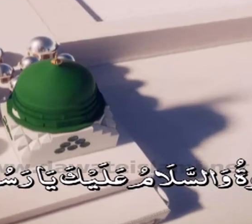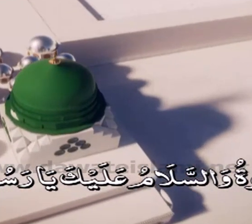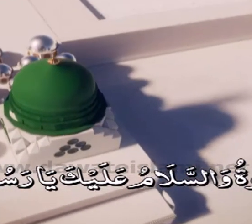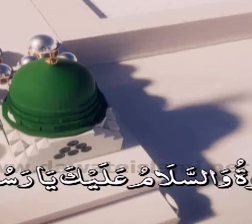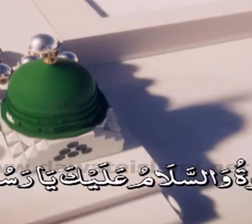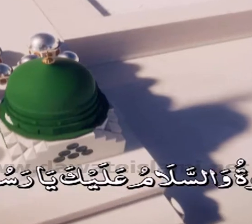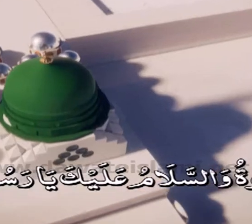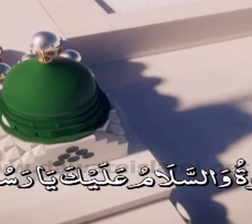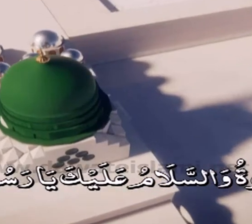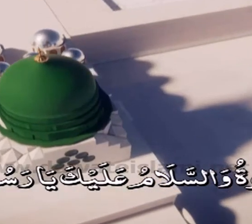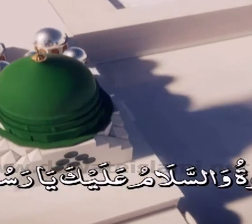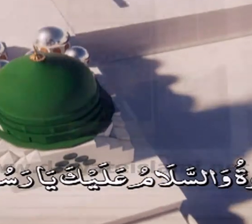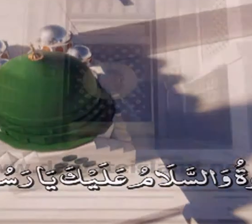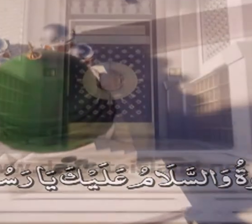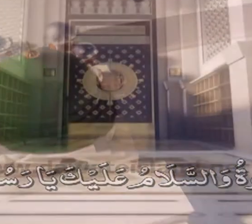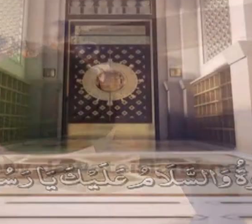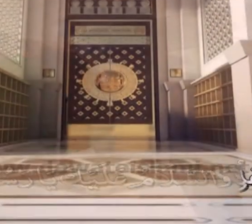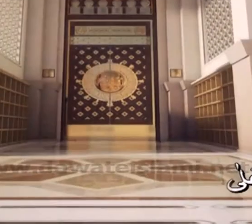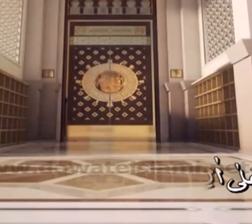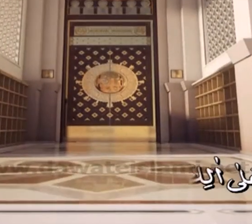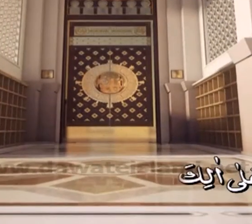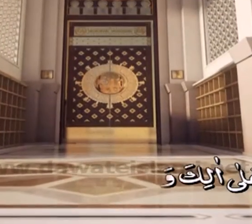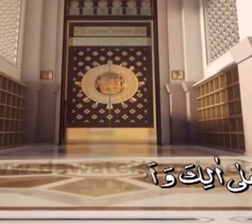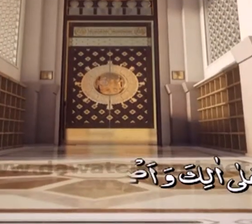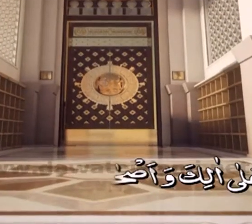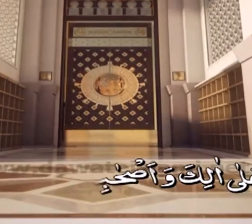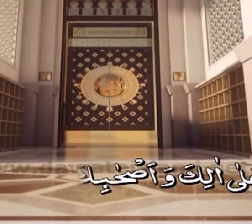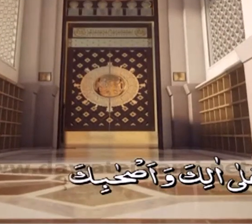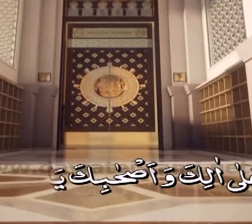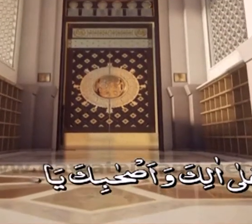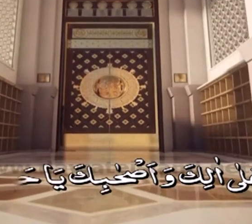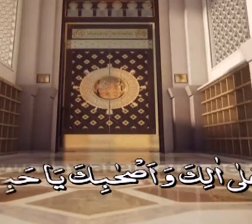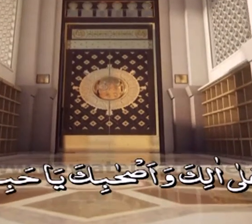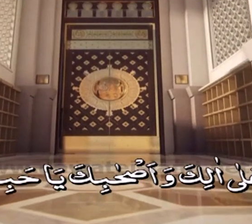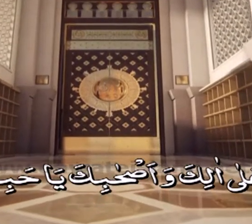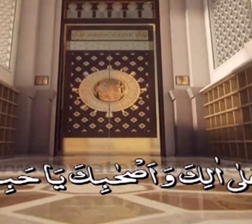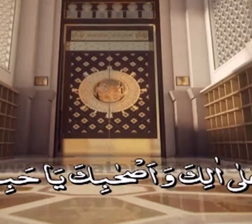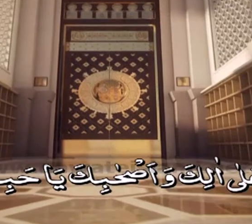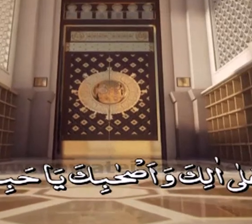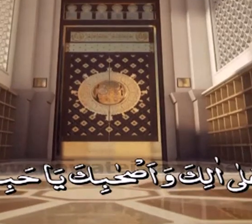آلکہ وصحابکہ یا حبیب اللہ